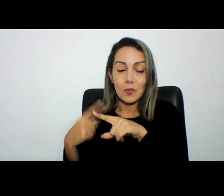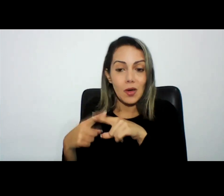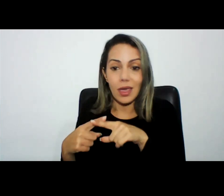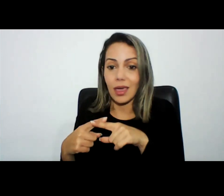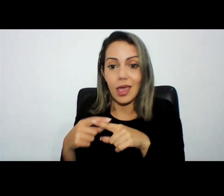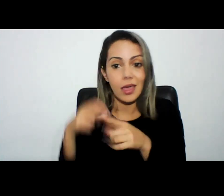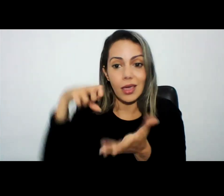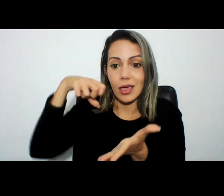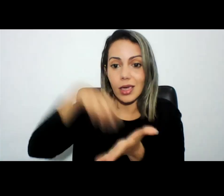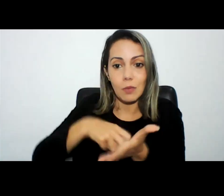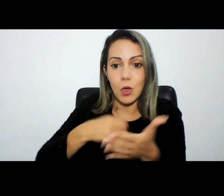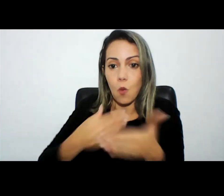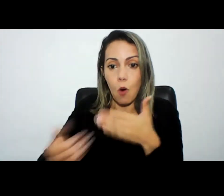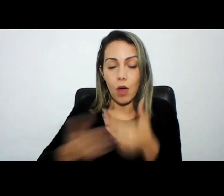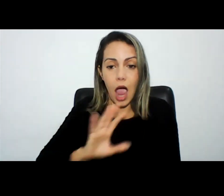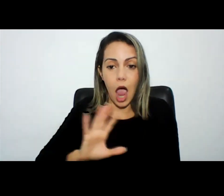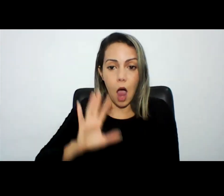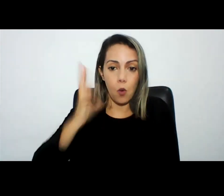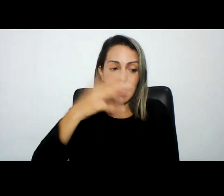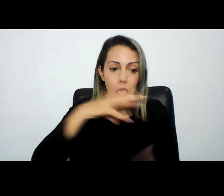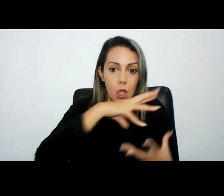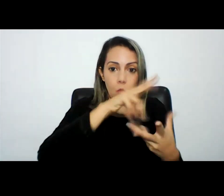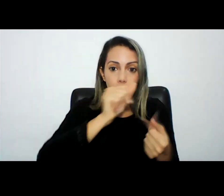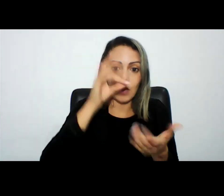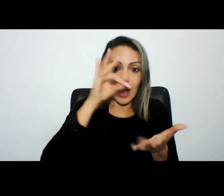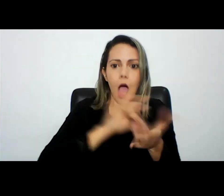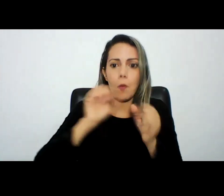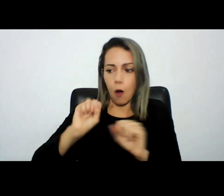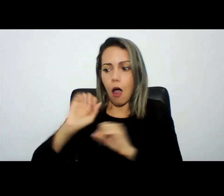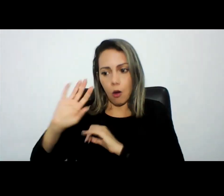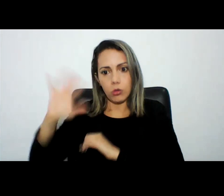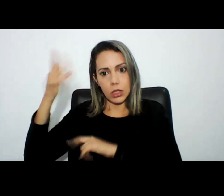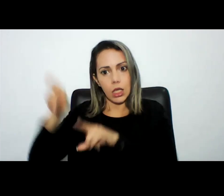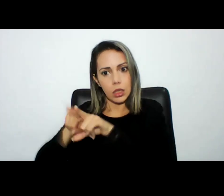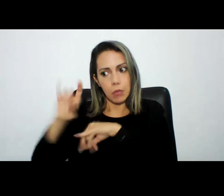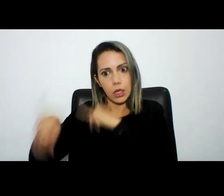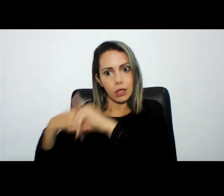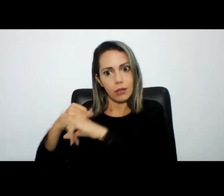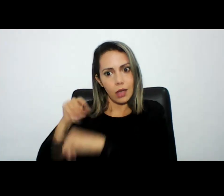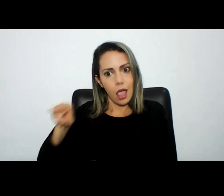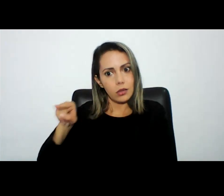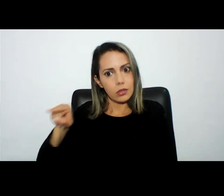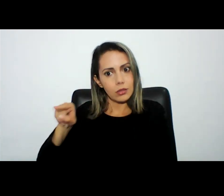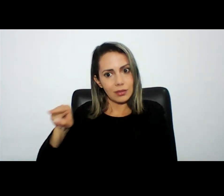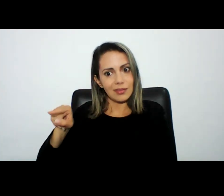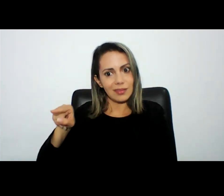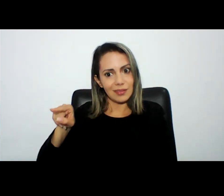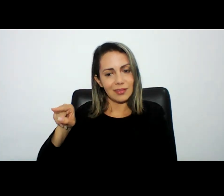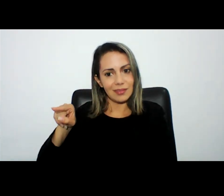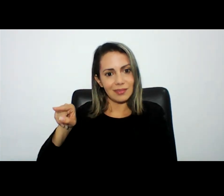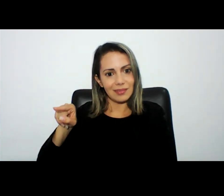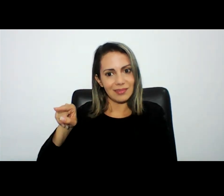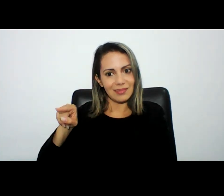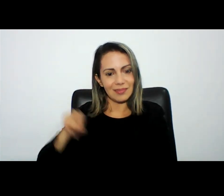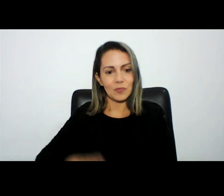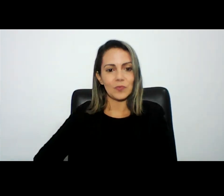no mundo real pode tomar lugar na internet também com o uso da internet que são o contrário dos crimes natodigitais